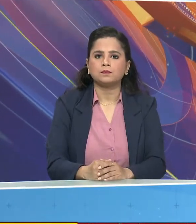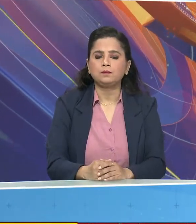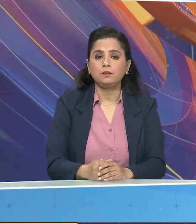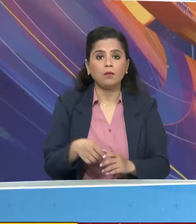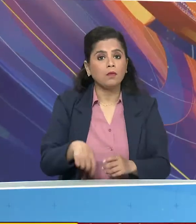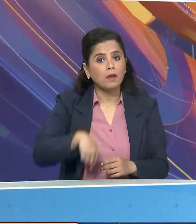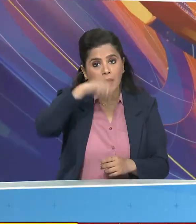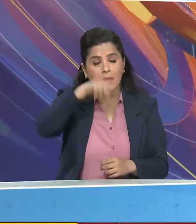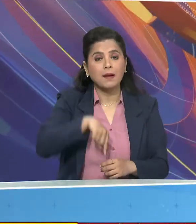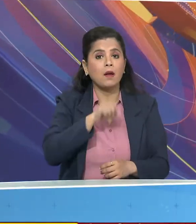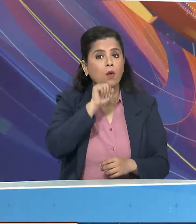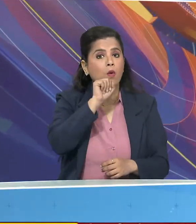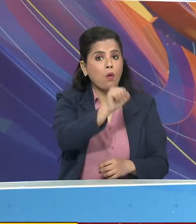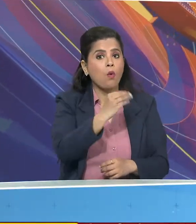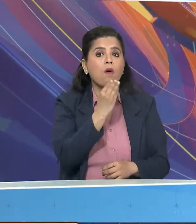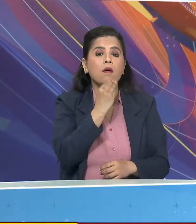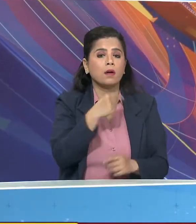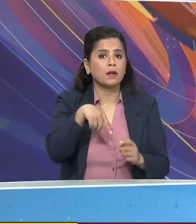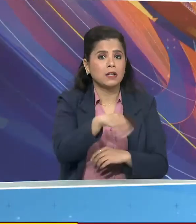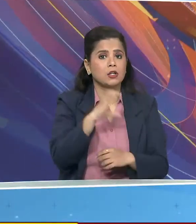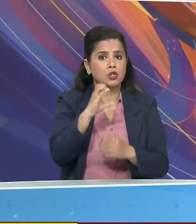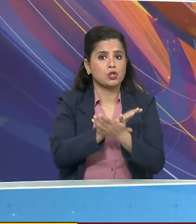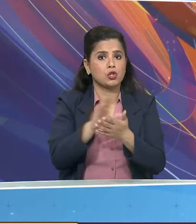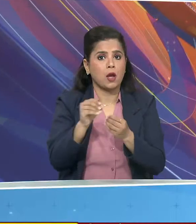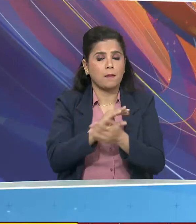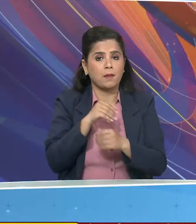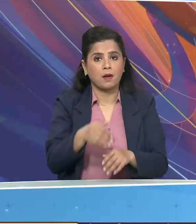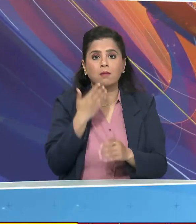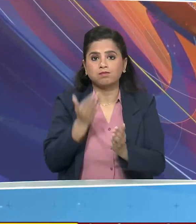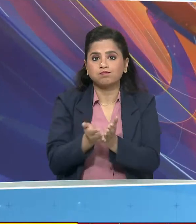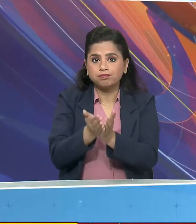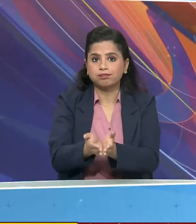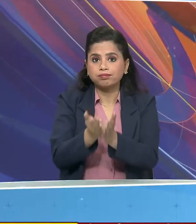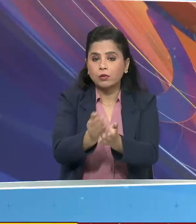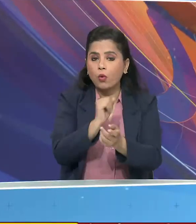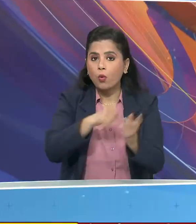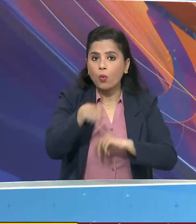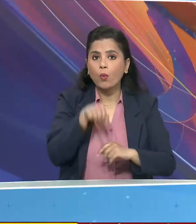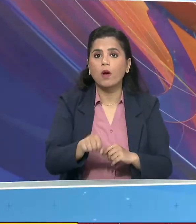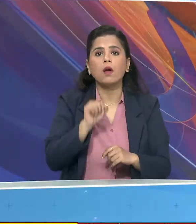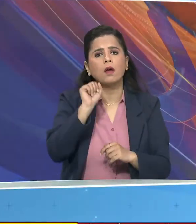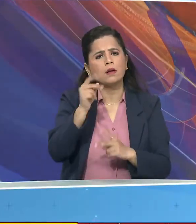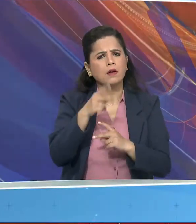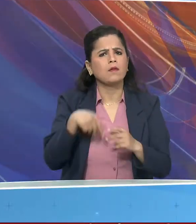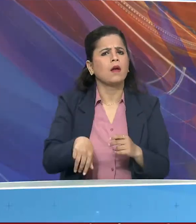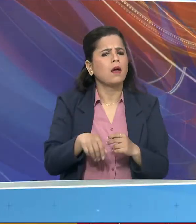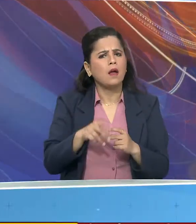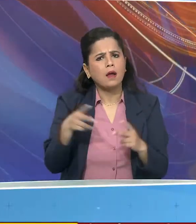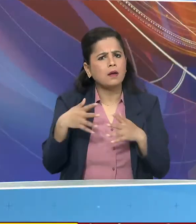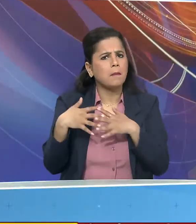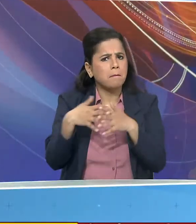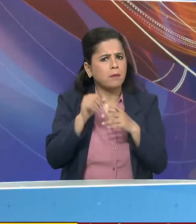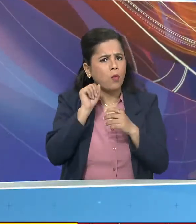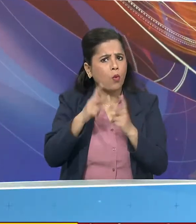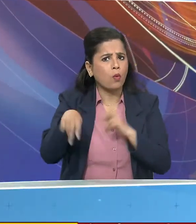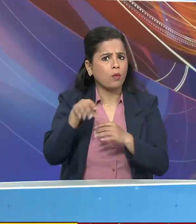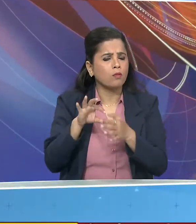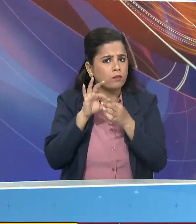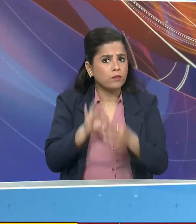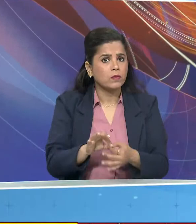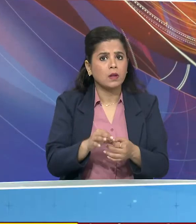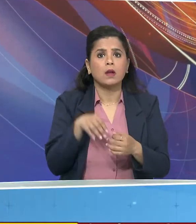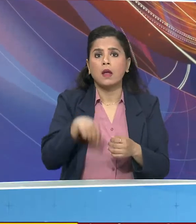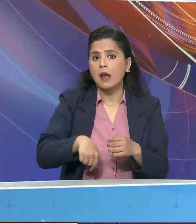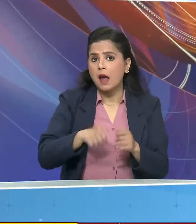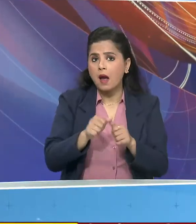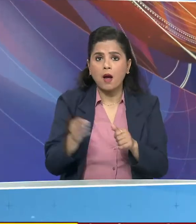महरत ने एरान में चाबाहार बंदरगा के माधहम से सैंउत राश्व विश्व खादे कारिक्रम के साथ साज़दारी में अफगानस्तान को